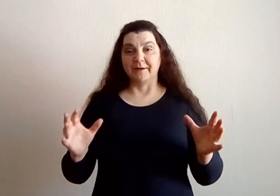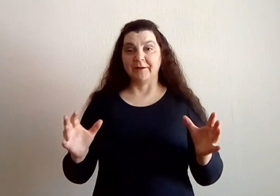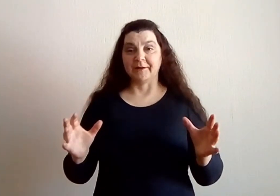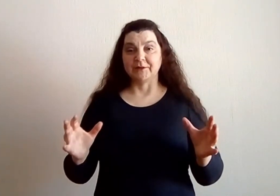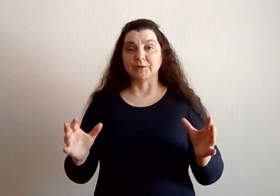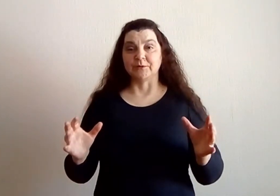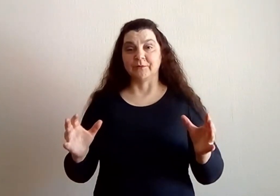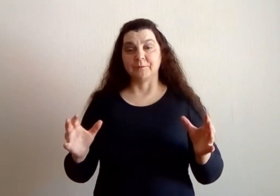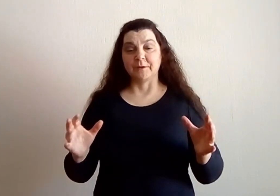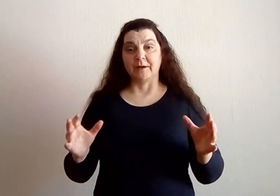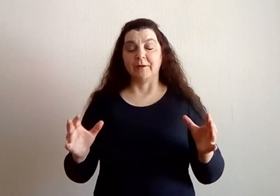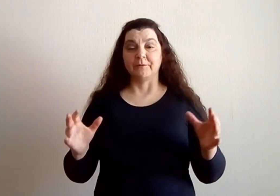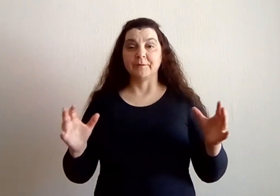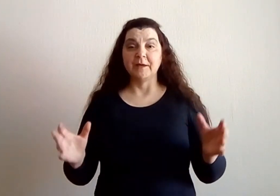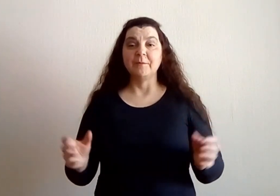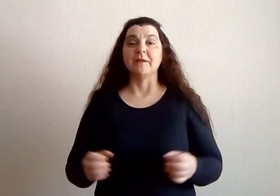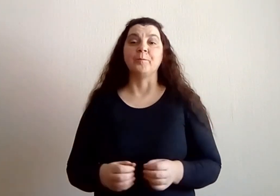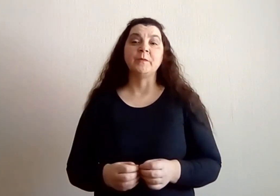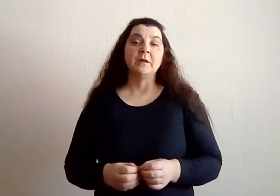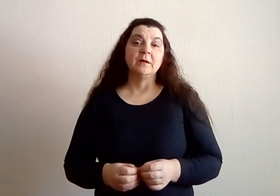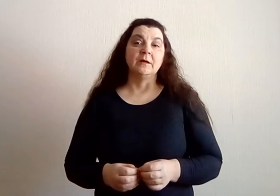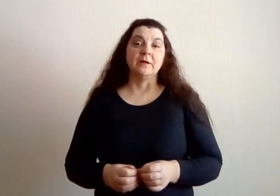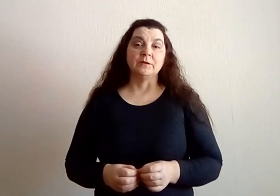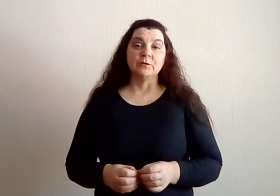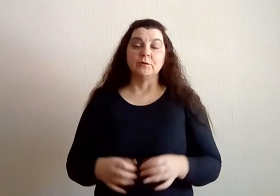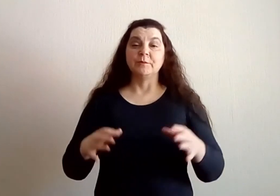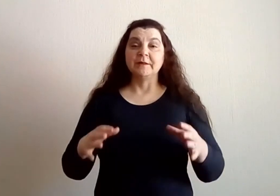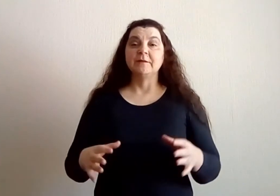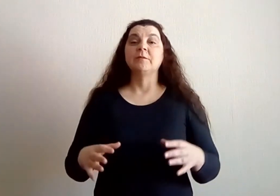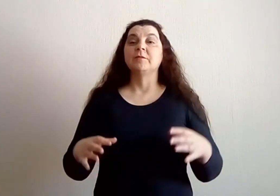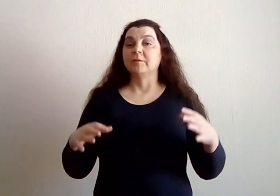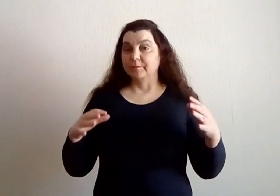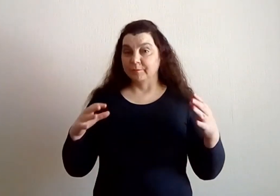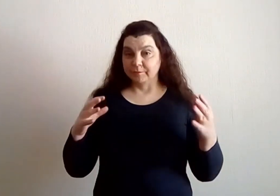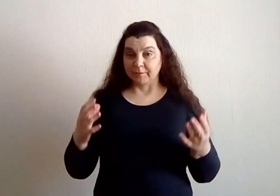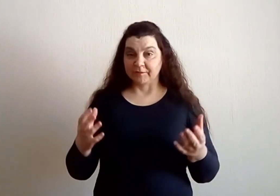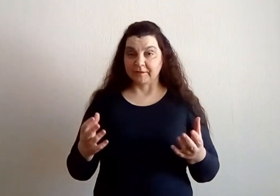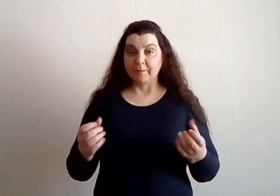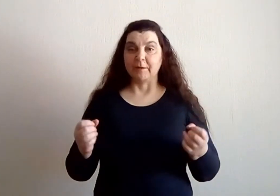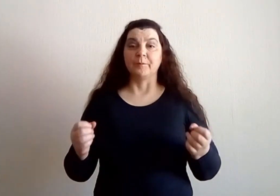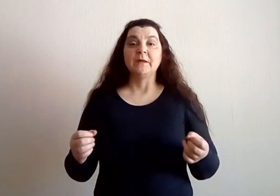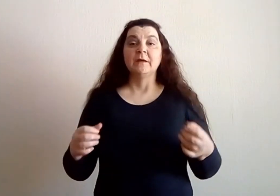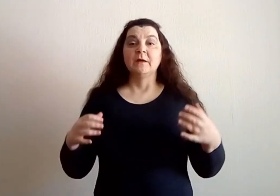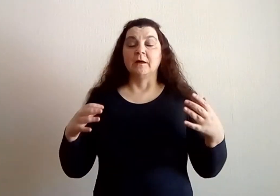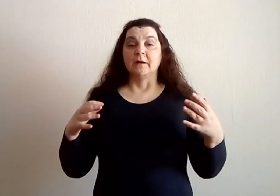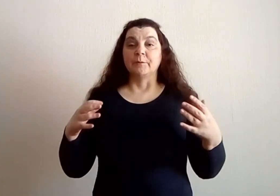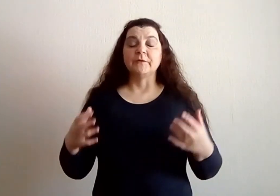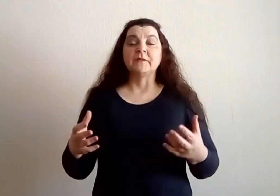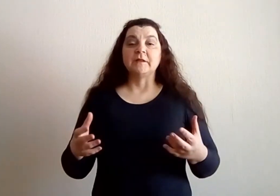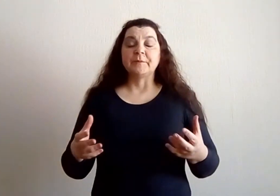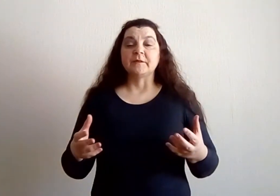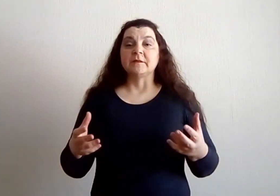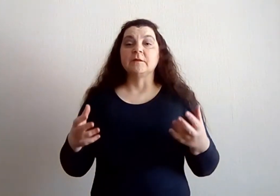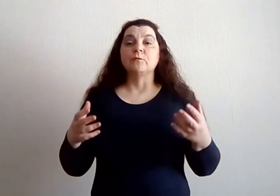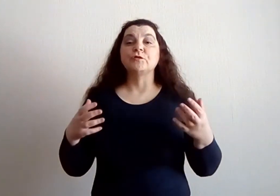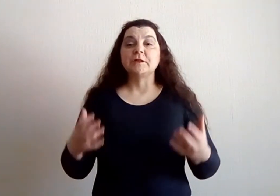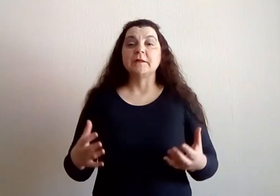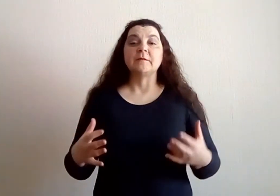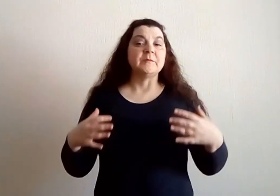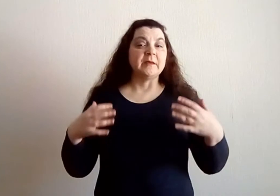ограничиваем себя во времени, то мы тем самым просто-напросто уже не